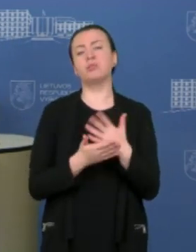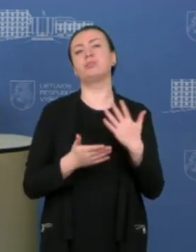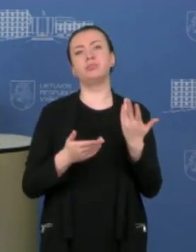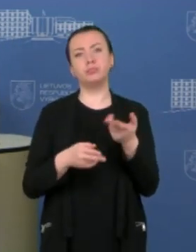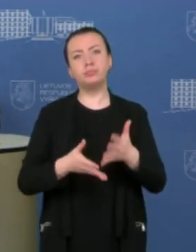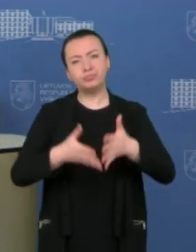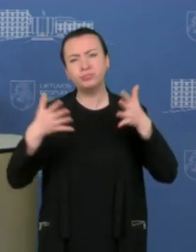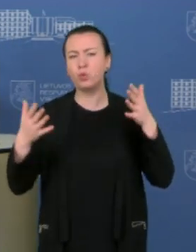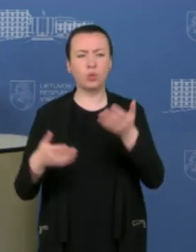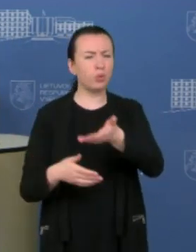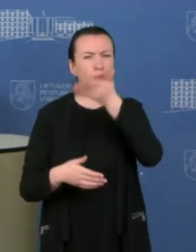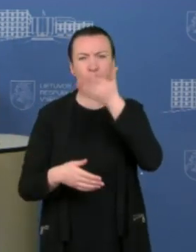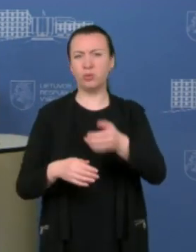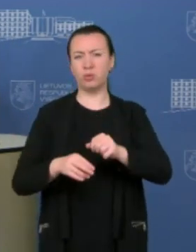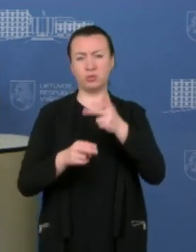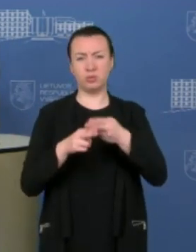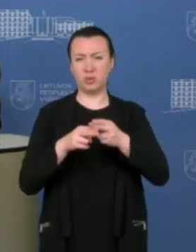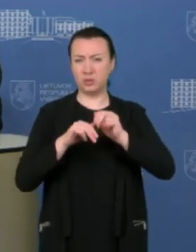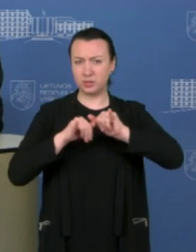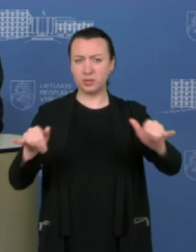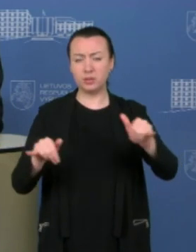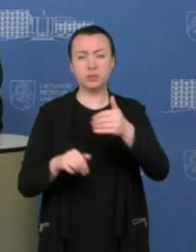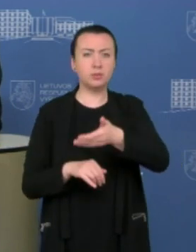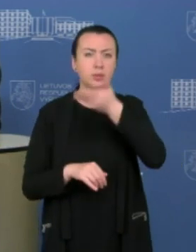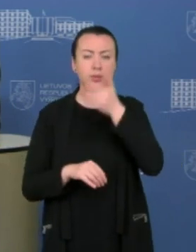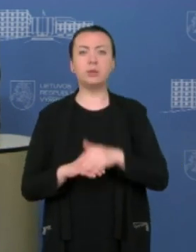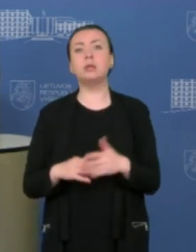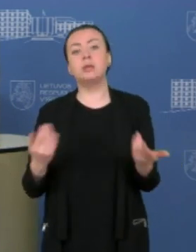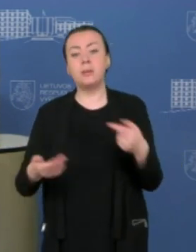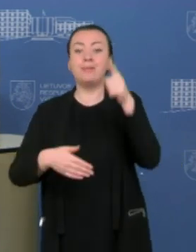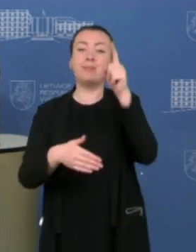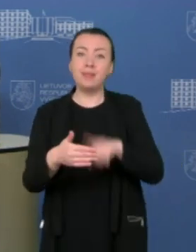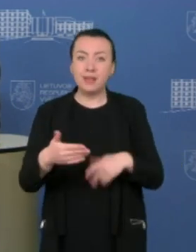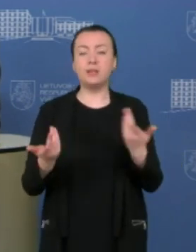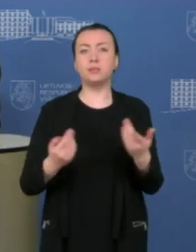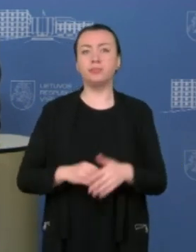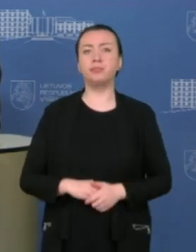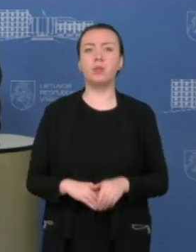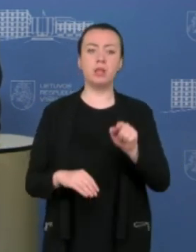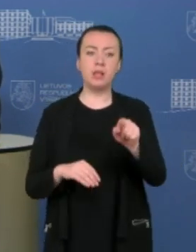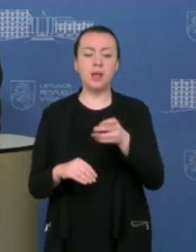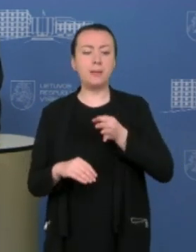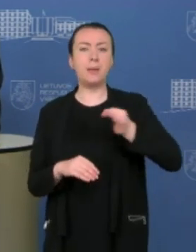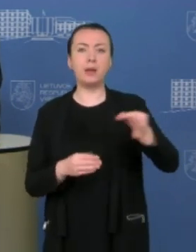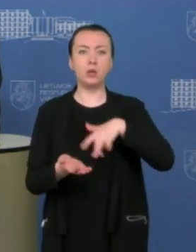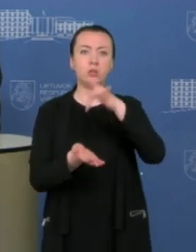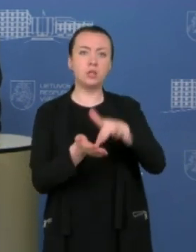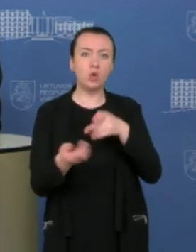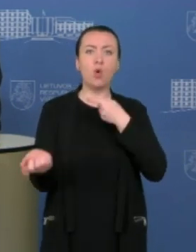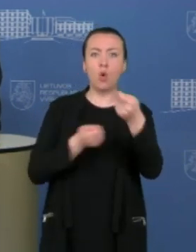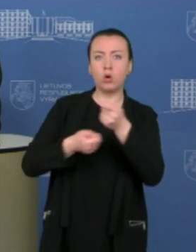patys didėjai žydiniai, ir buvome ir manėme, ir tikėjome, pasitikėjome, kad būtent tie regioniai centrai